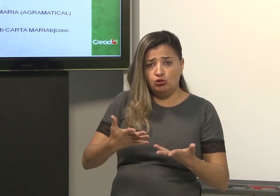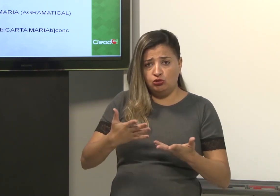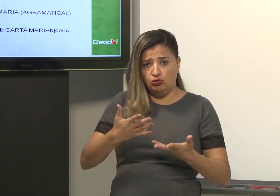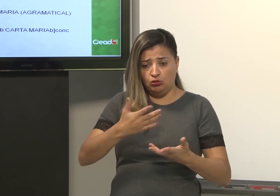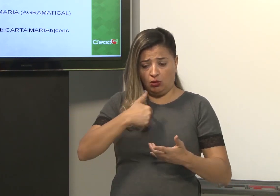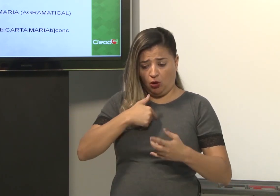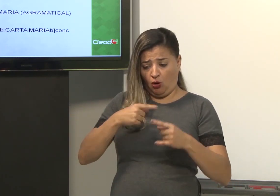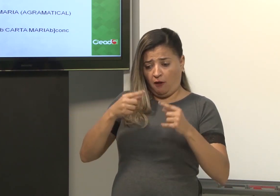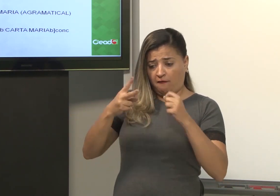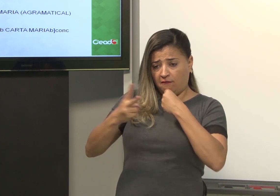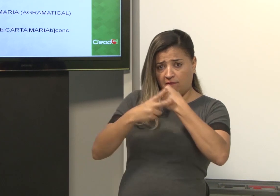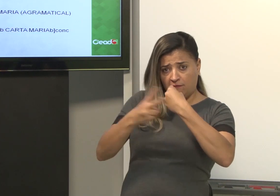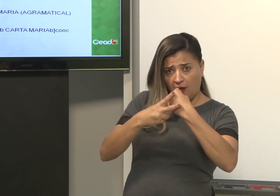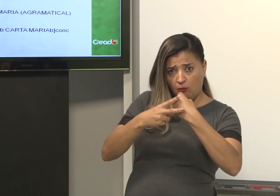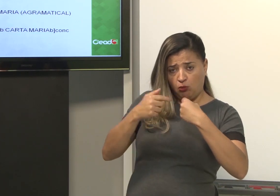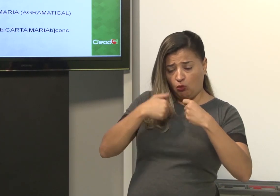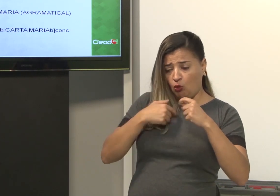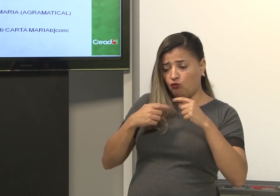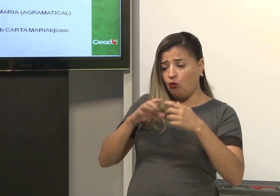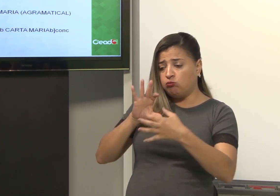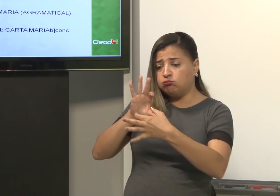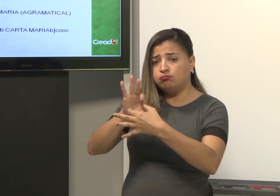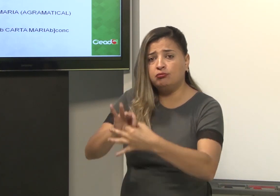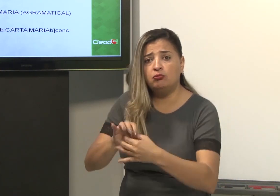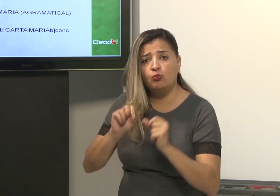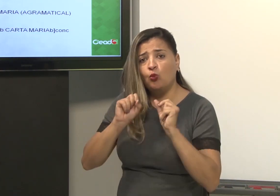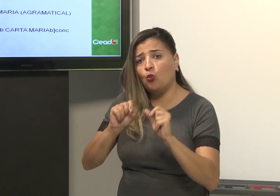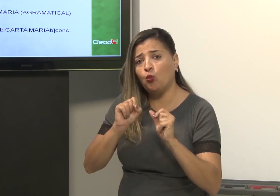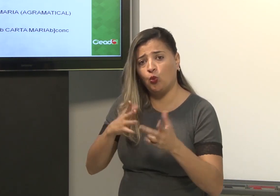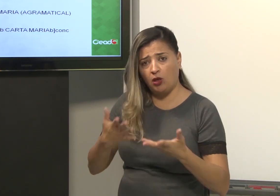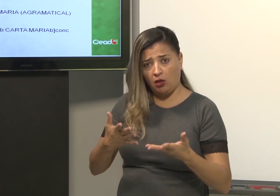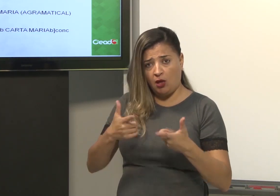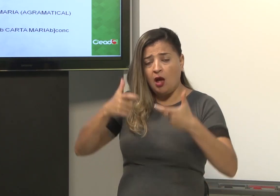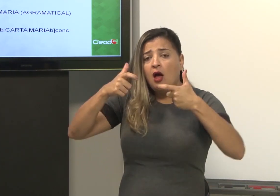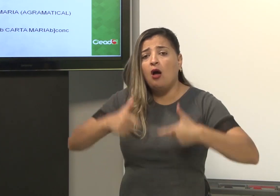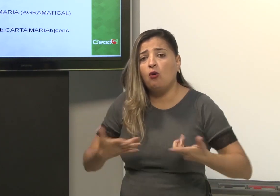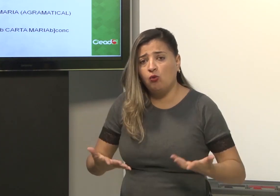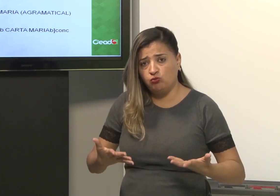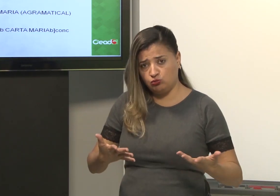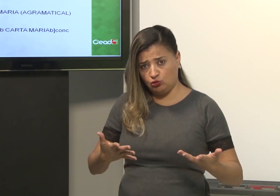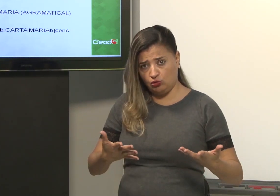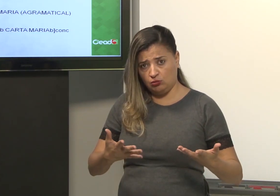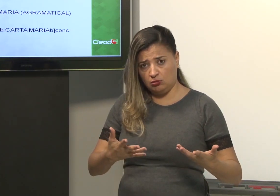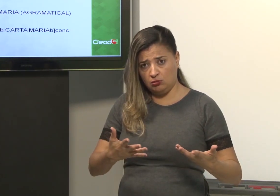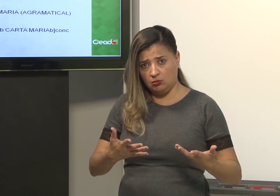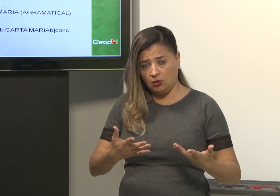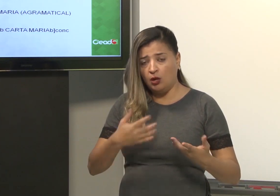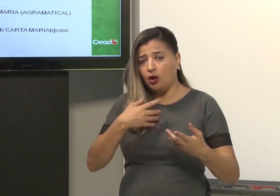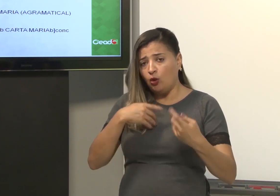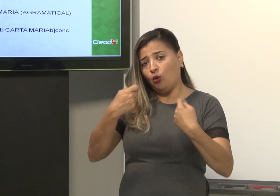Exemplo. Maria está demarca. Qual o verbo. Qual Qual que contexto está. Onde ela está.